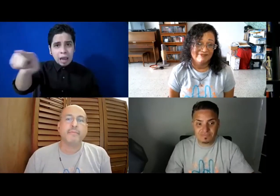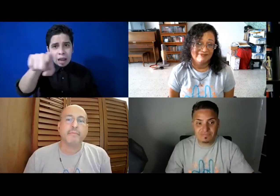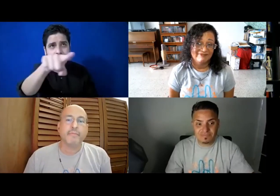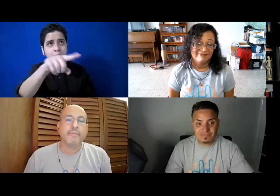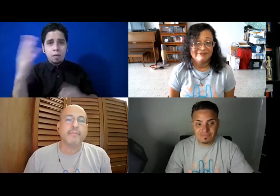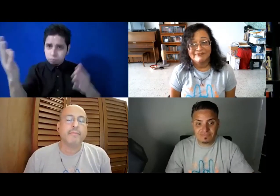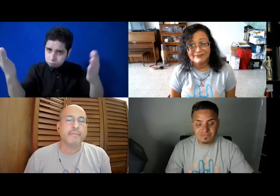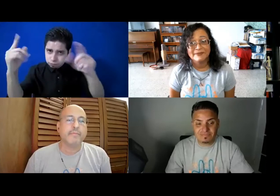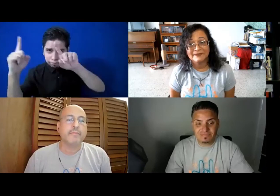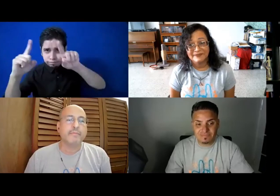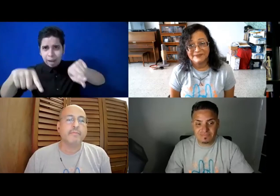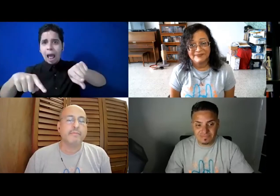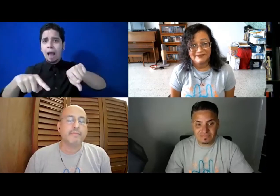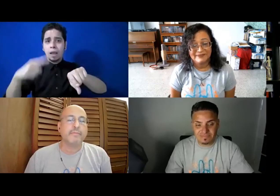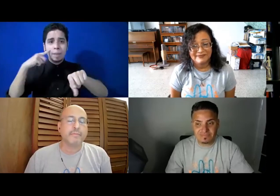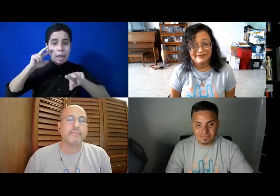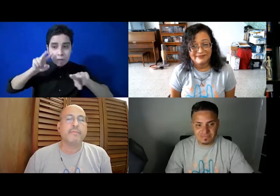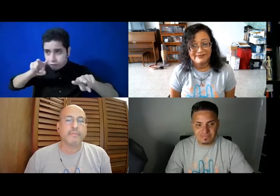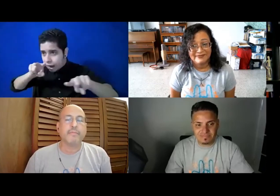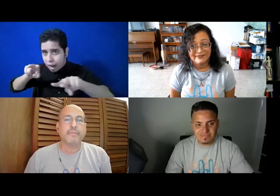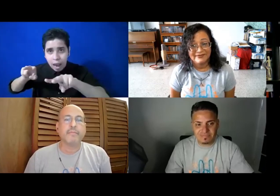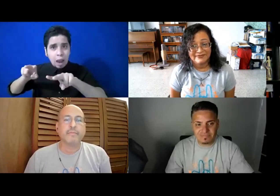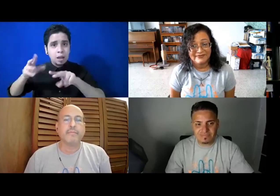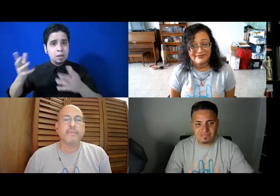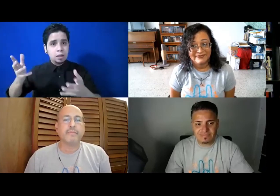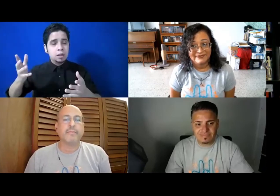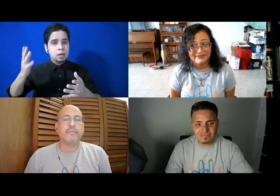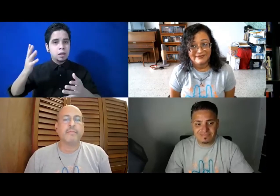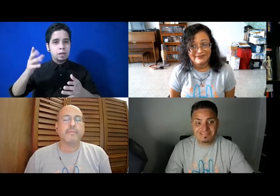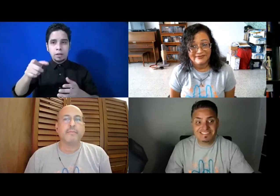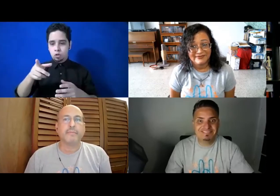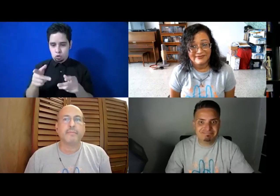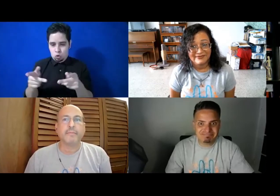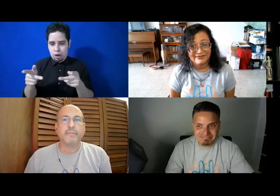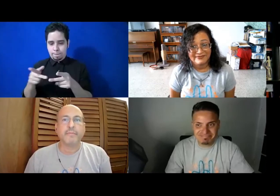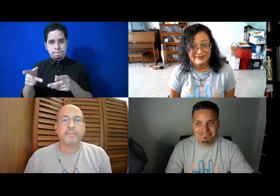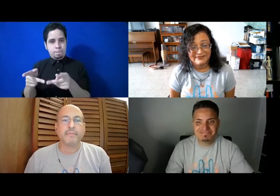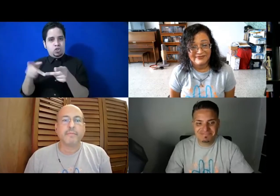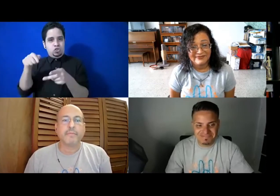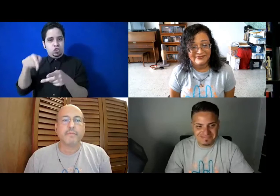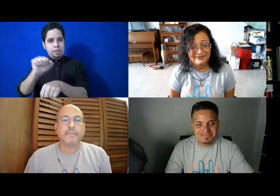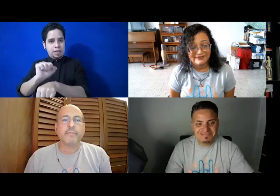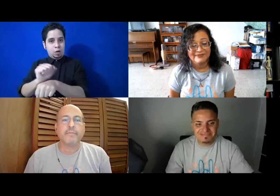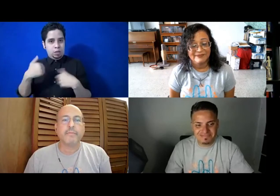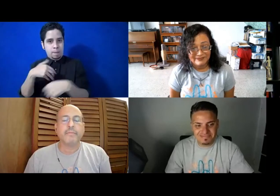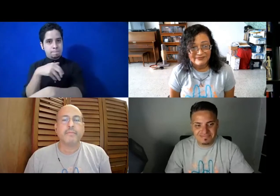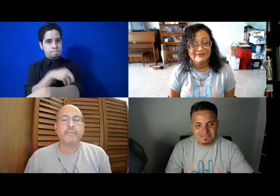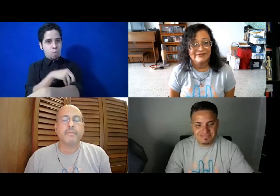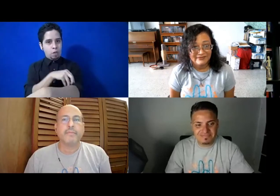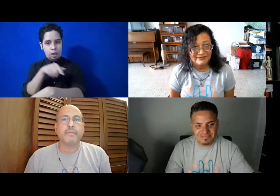agencias para que vean y esa gente que están en lugares y en posiciones influyentes que pueden hacer quizás un